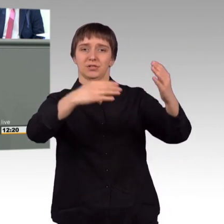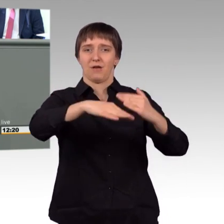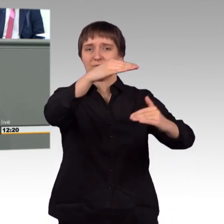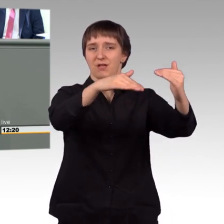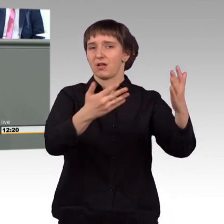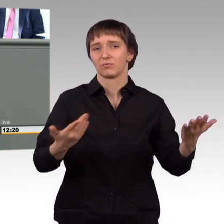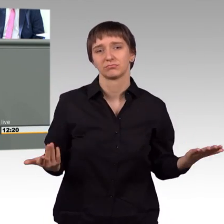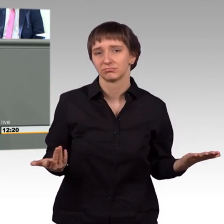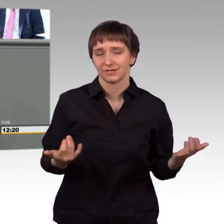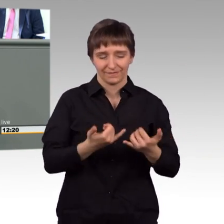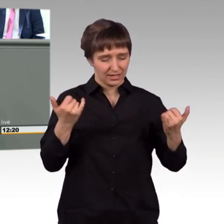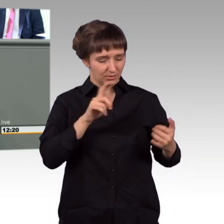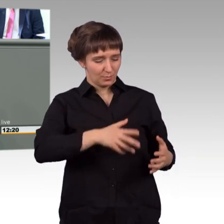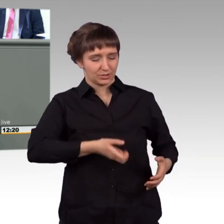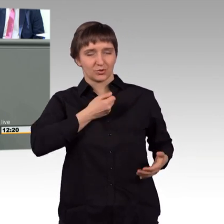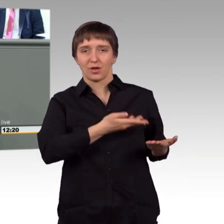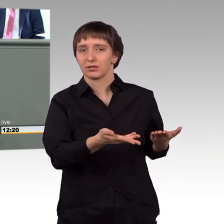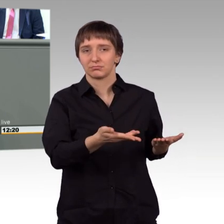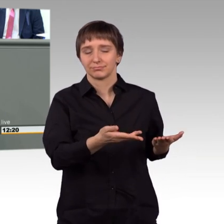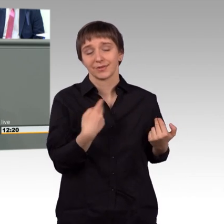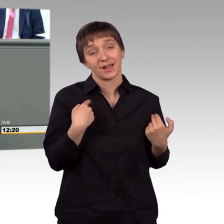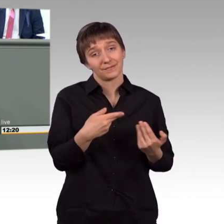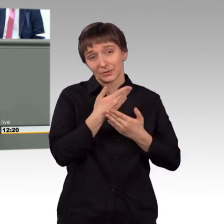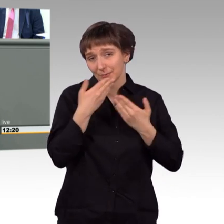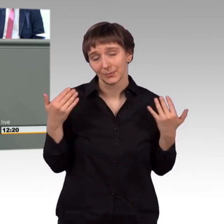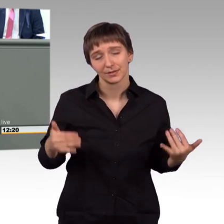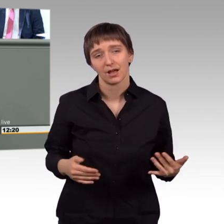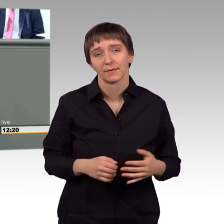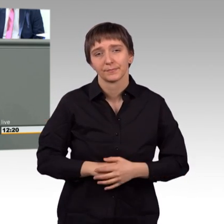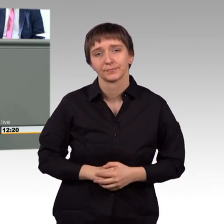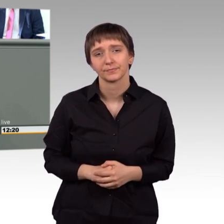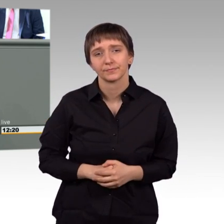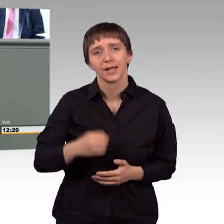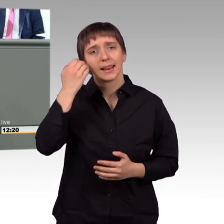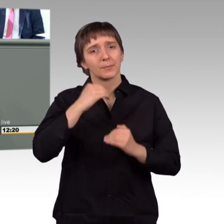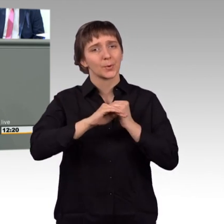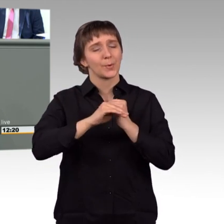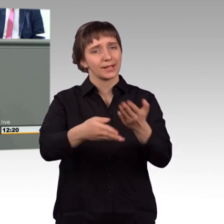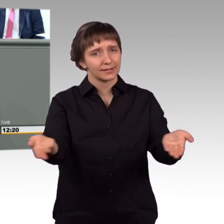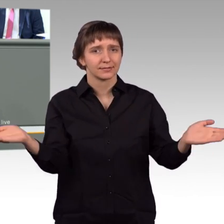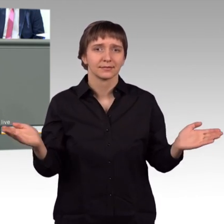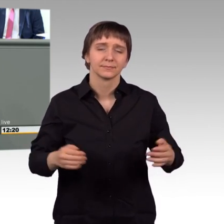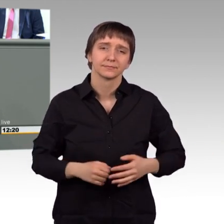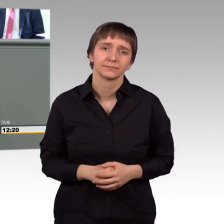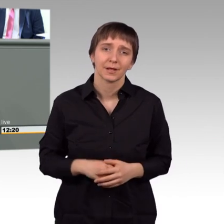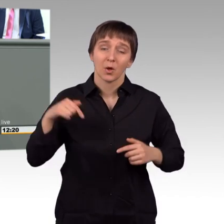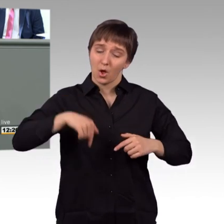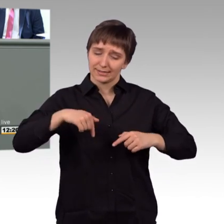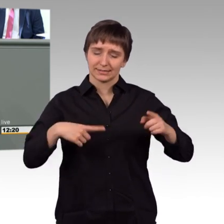keine Antwort. Liebe Kolleginnen und Kollegen, ich glaube, aus der heutigen Debatte wird klar, wenn wir